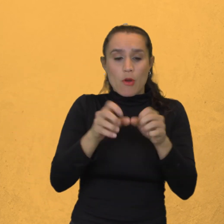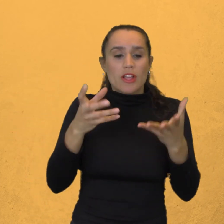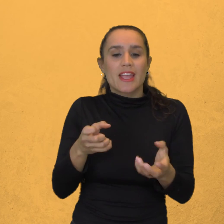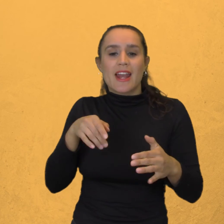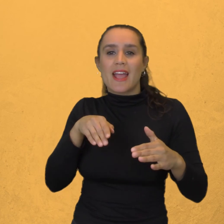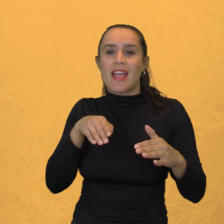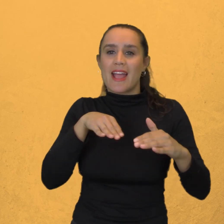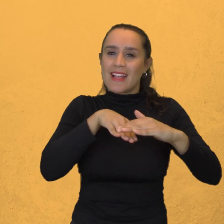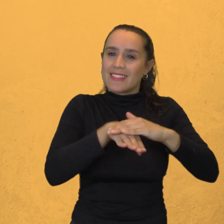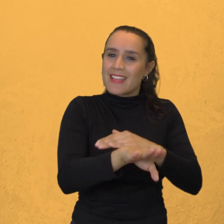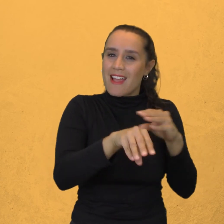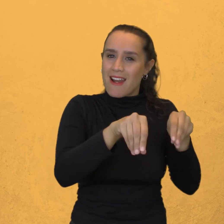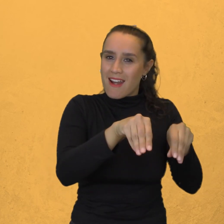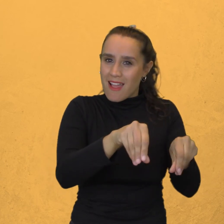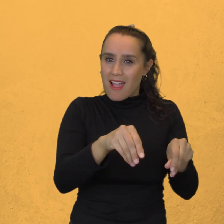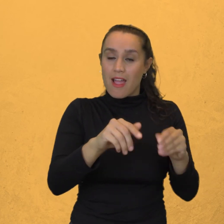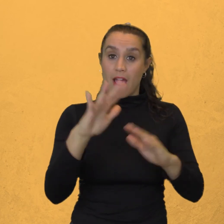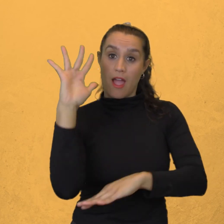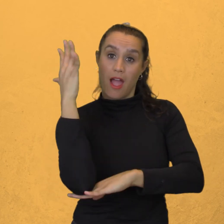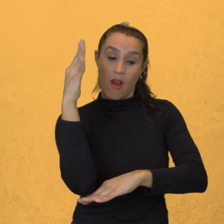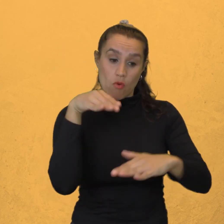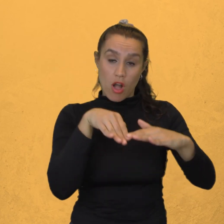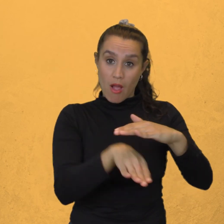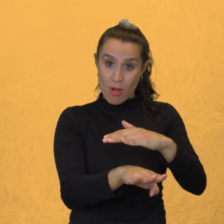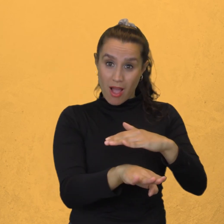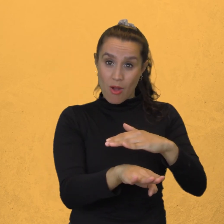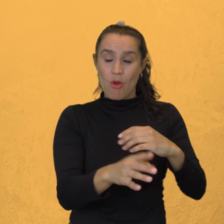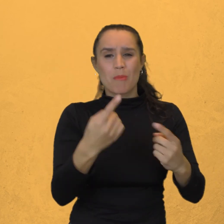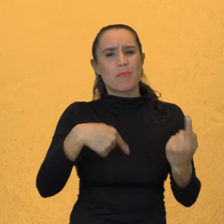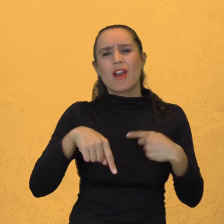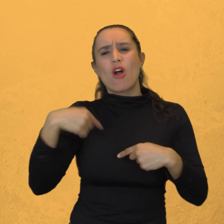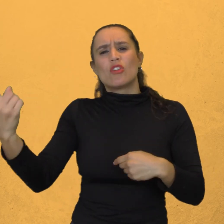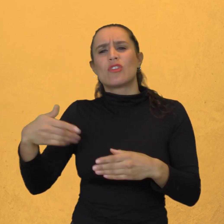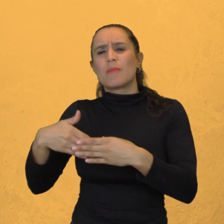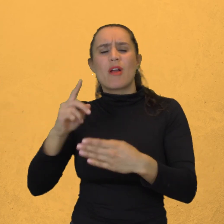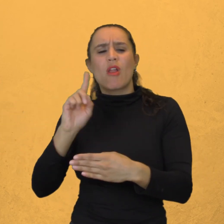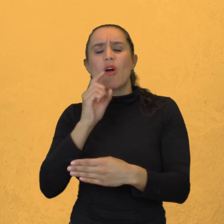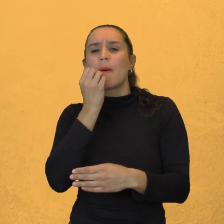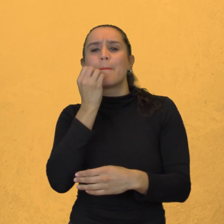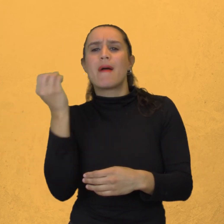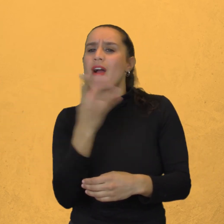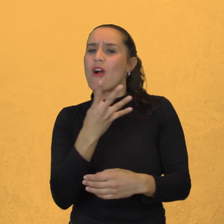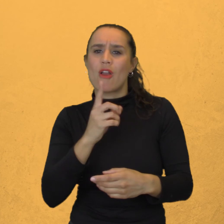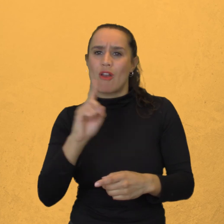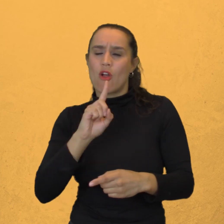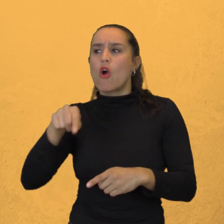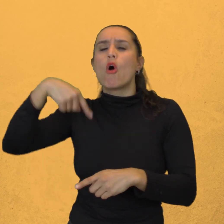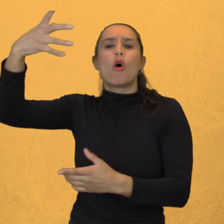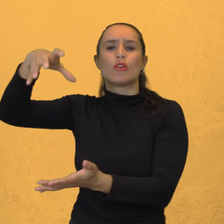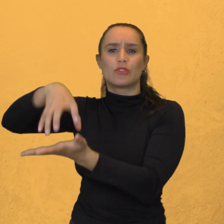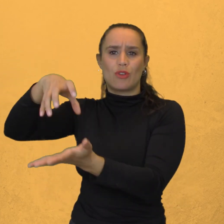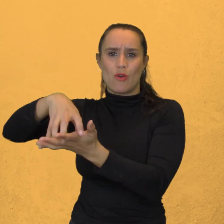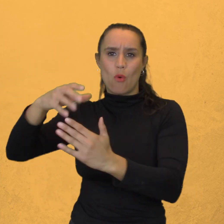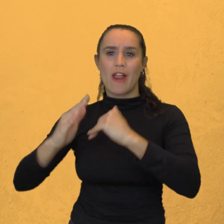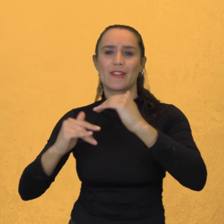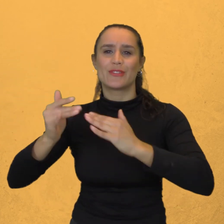Sin embargo Su amigo El poeta Rafael Maya Convenció a todos Para que fuera enterrado En la torre del reloj